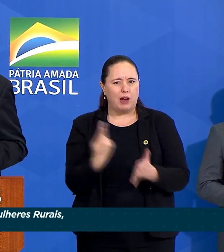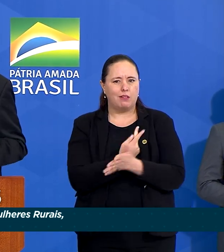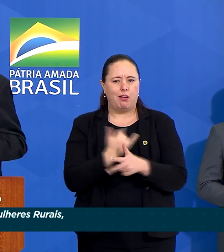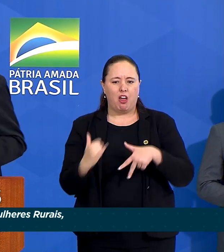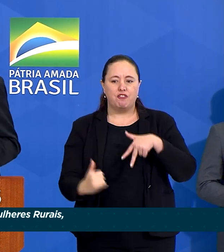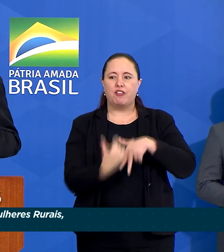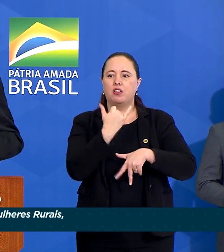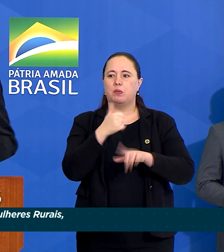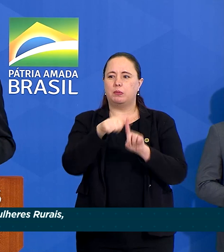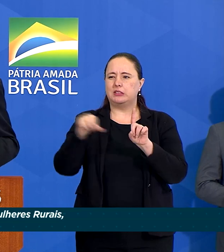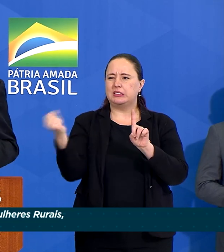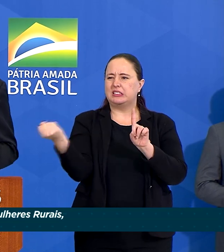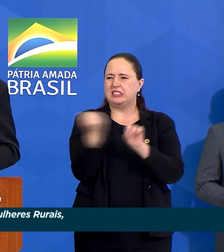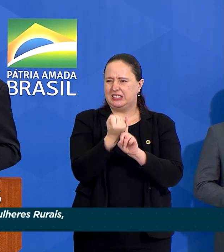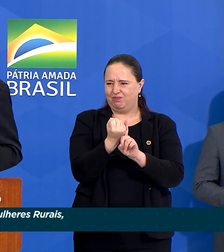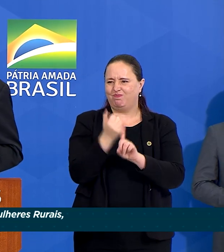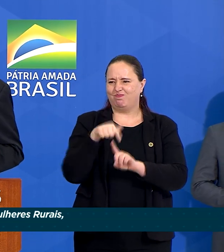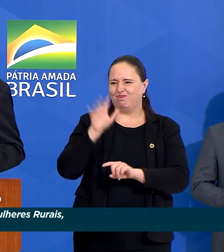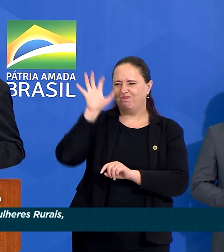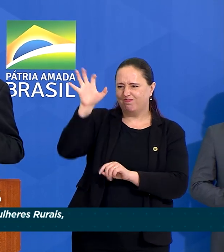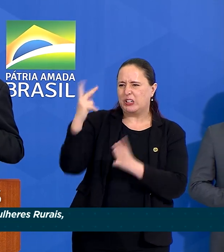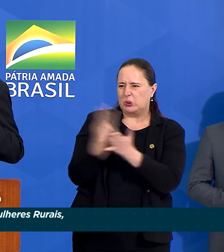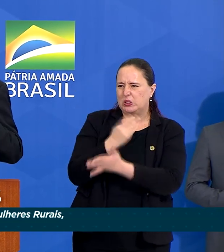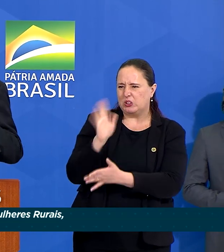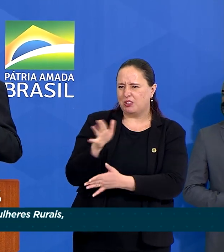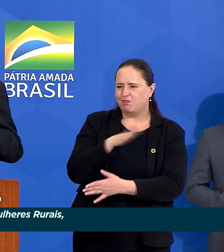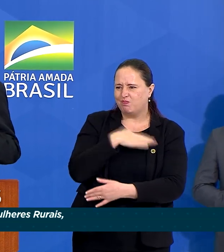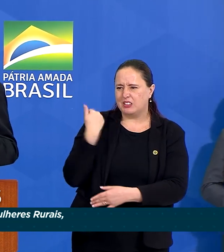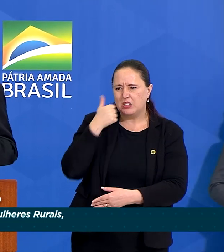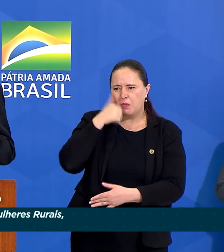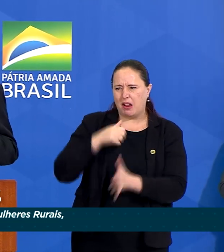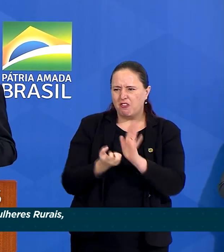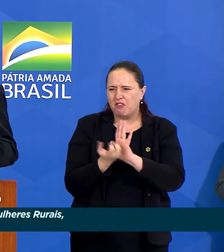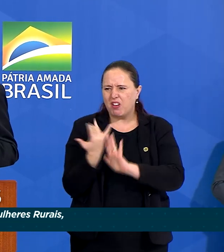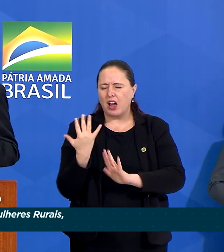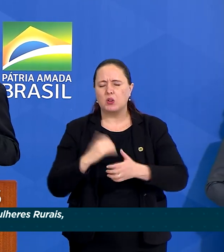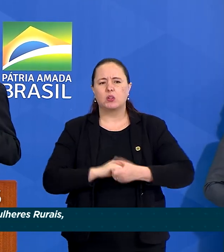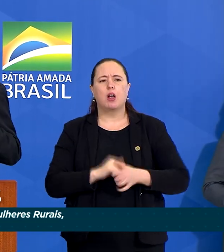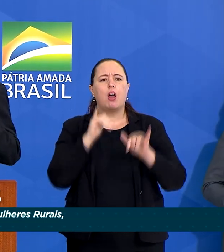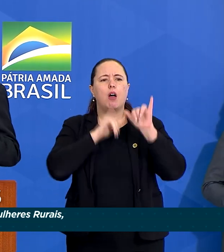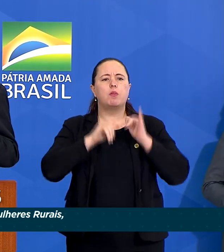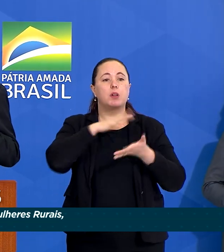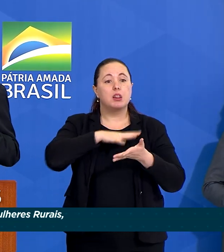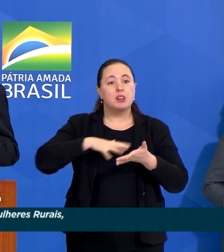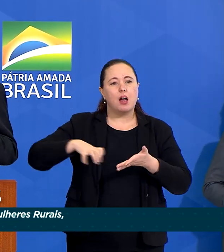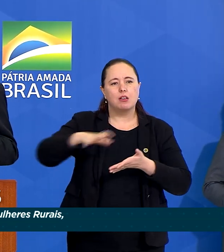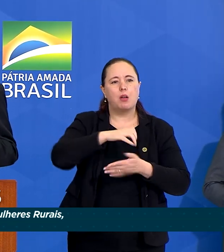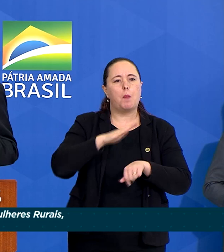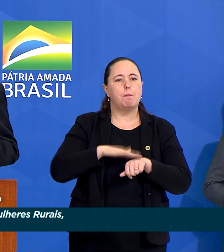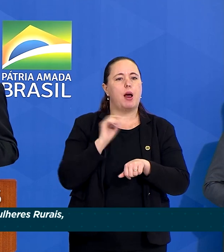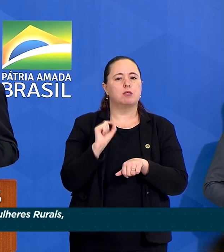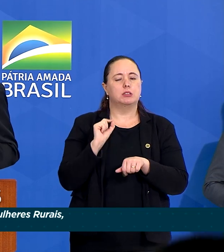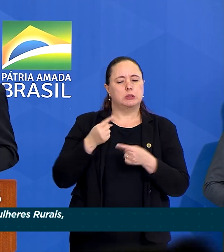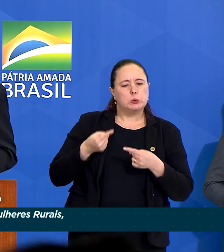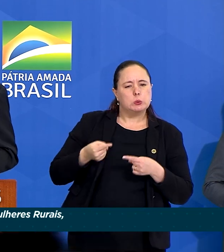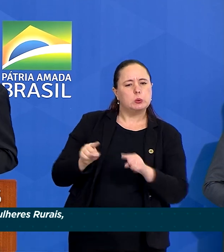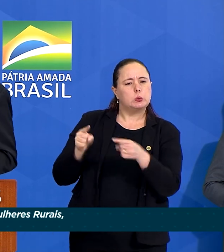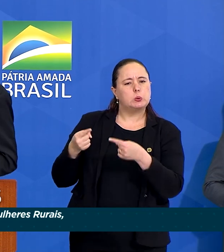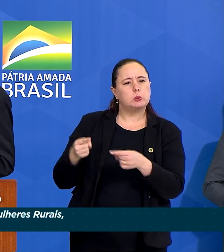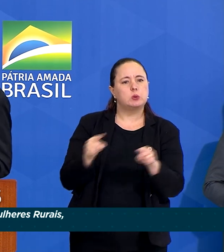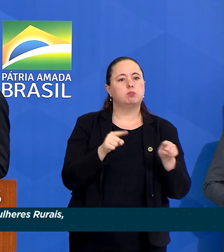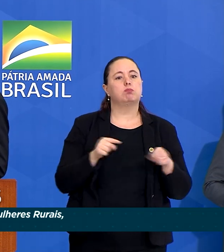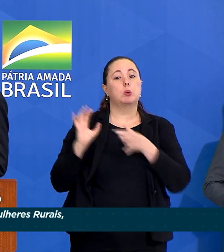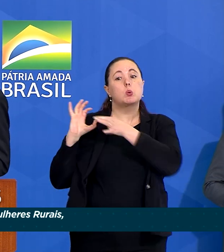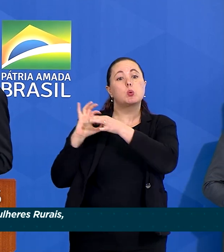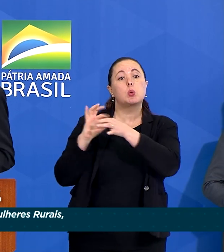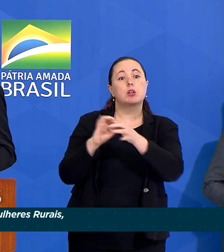feminicídio em 23 países da região. Esses dados serão ainda mais desafiadores em um